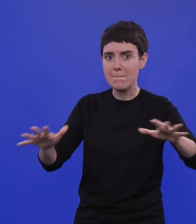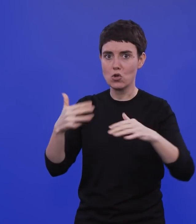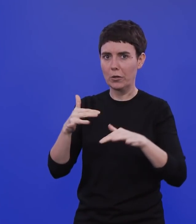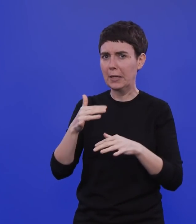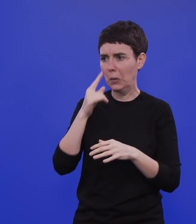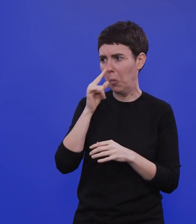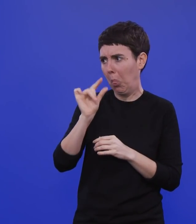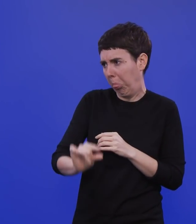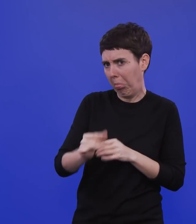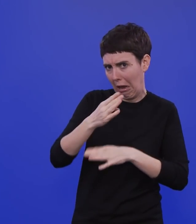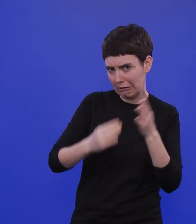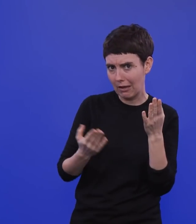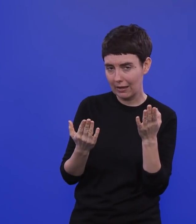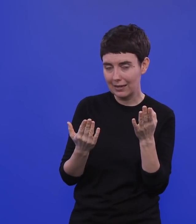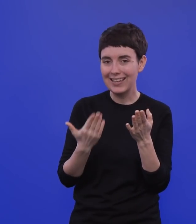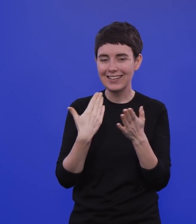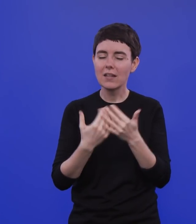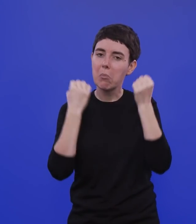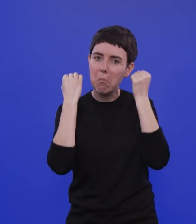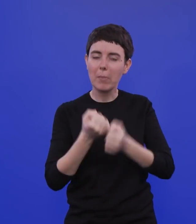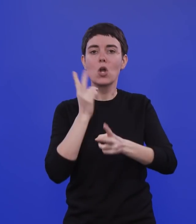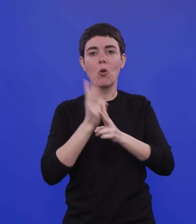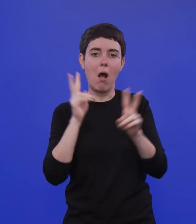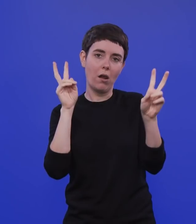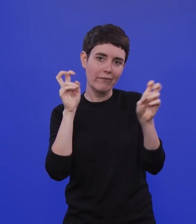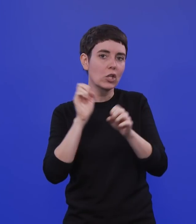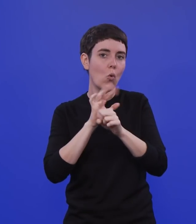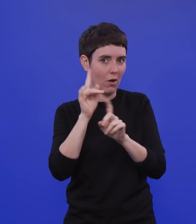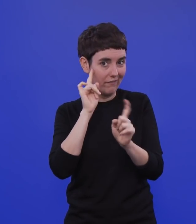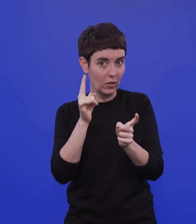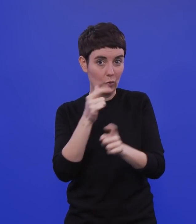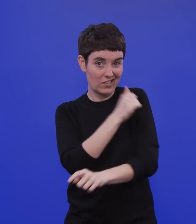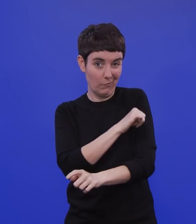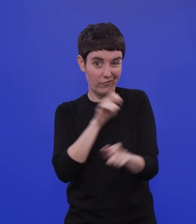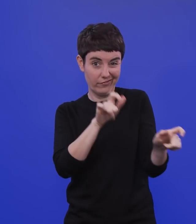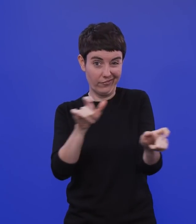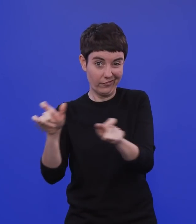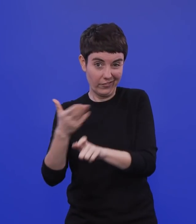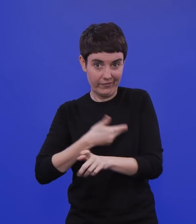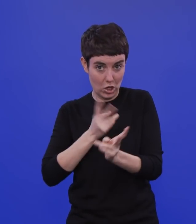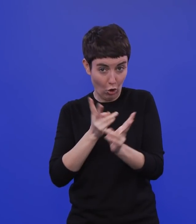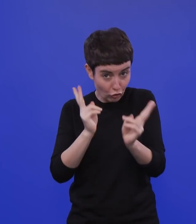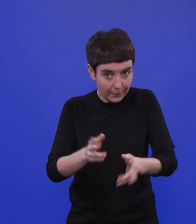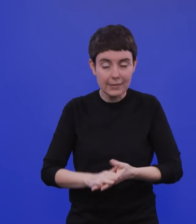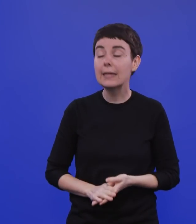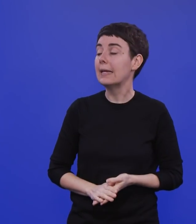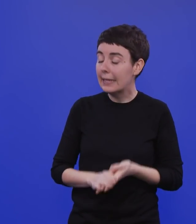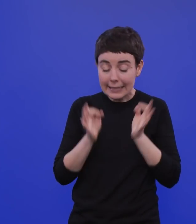hauptsächlich auch gegen den Wildtyp, gegen das bisher kursierende Virus ja noch an. Das ist ja nach wie vor wichtig. Ja, das ist natürlich vollkommen im